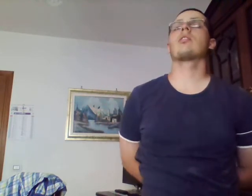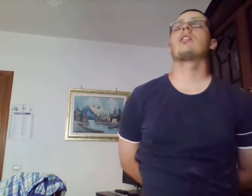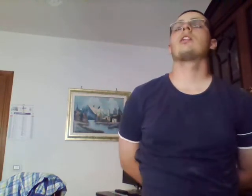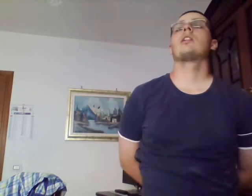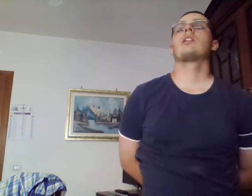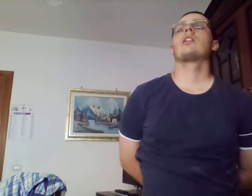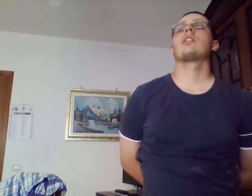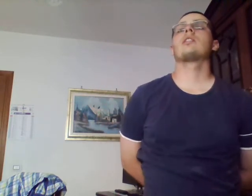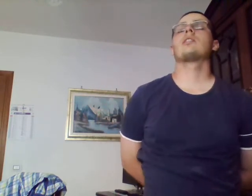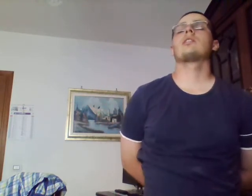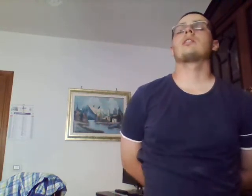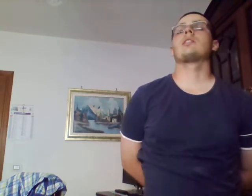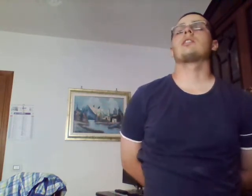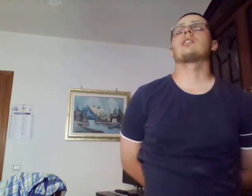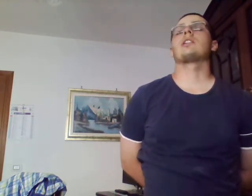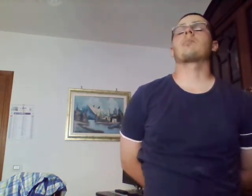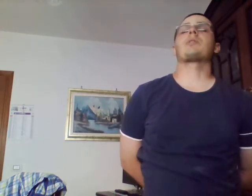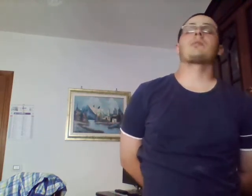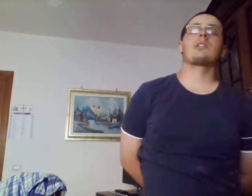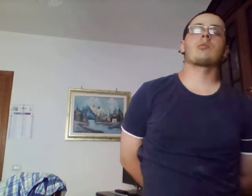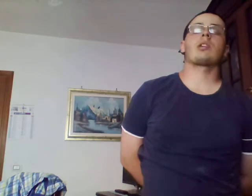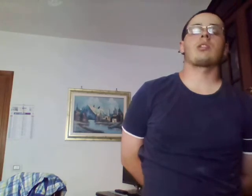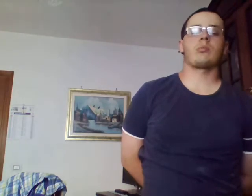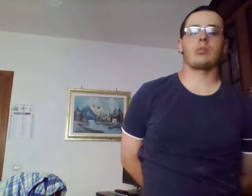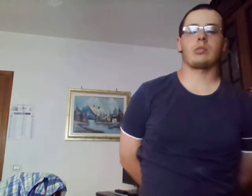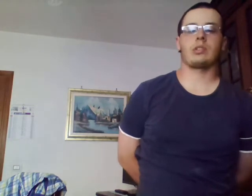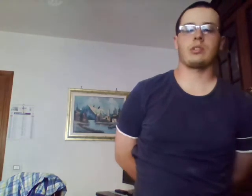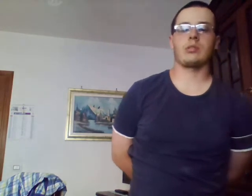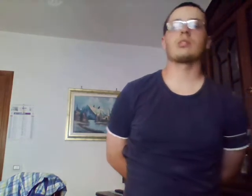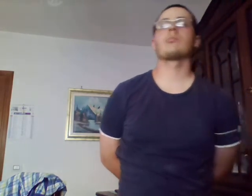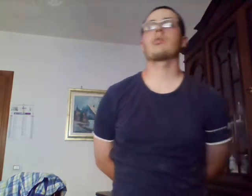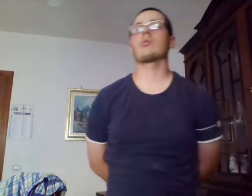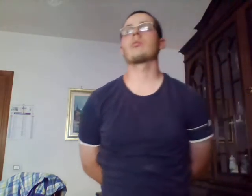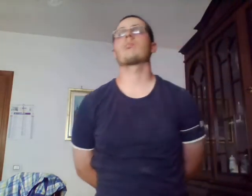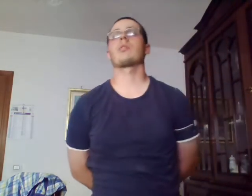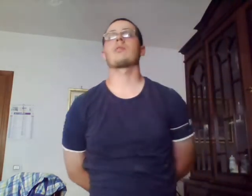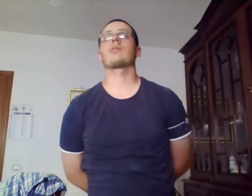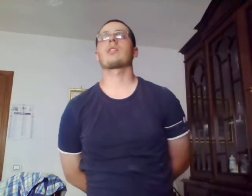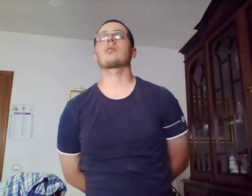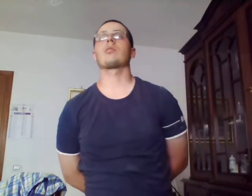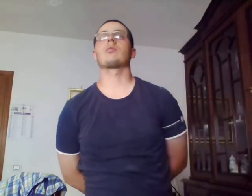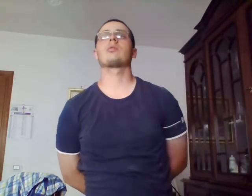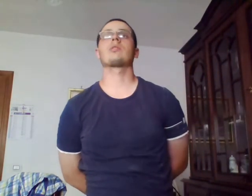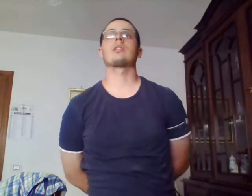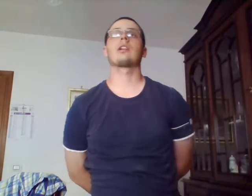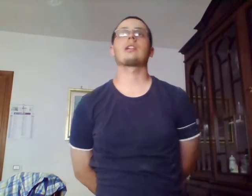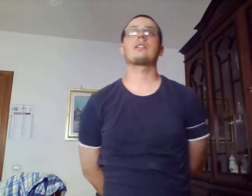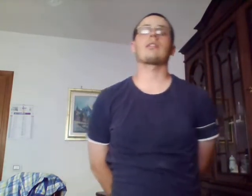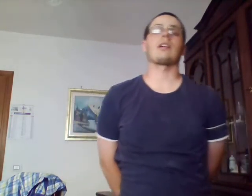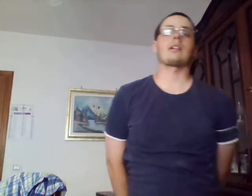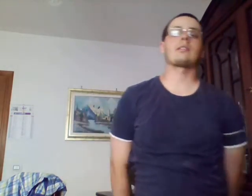e prima di quello poi con il mio gruppo avevo fatto la yoga della risata.